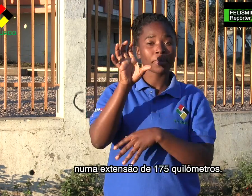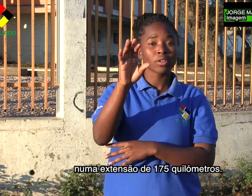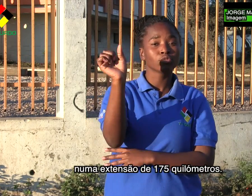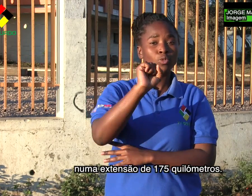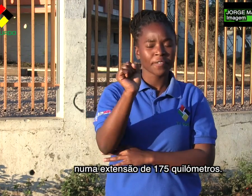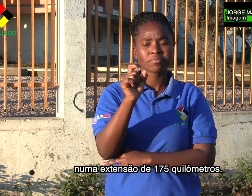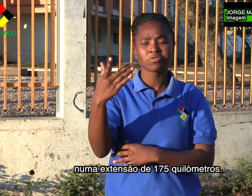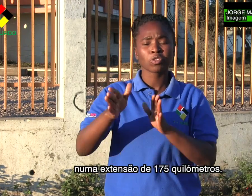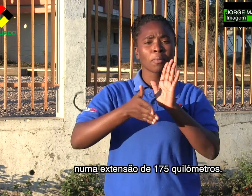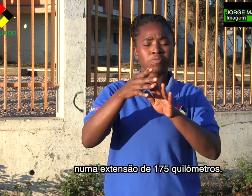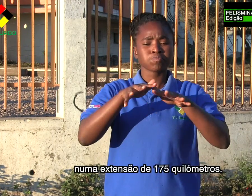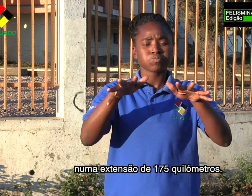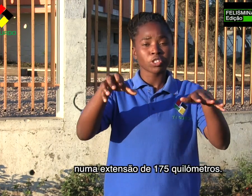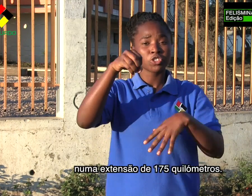numa extensão de 175 quilômetros.